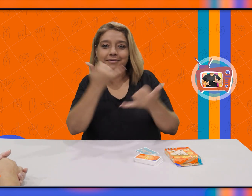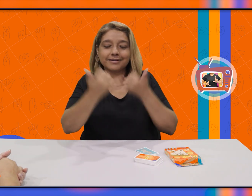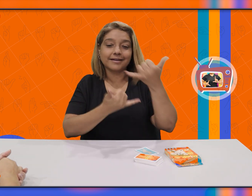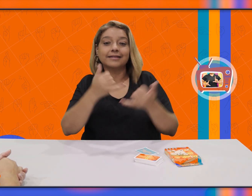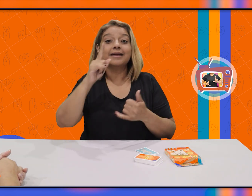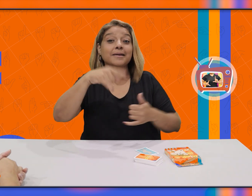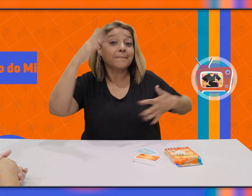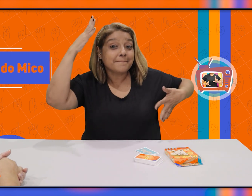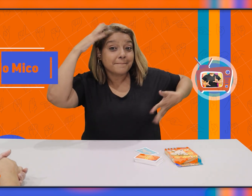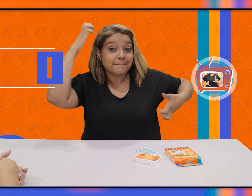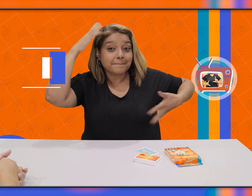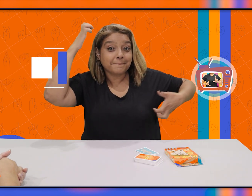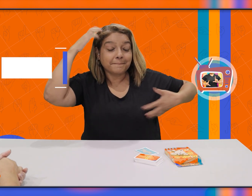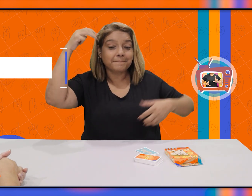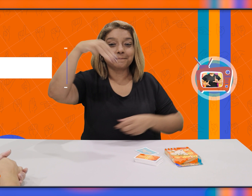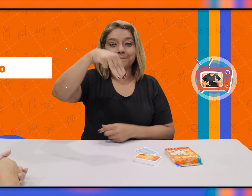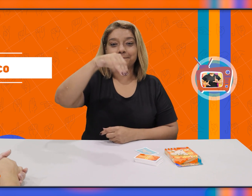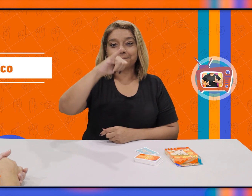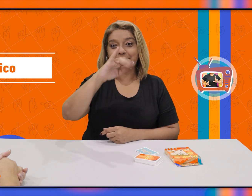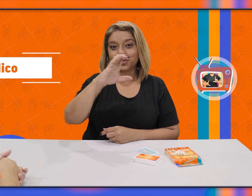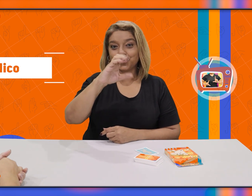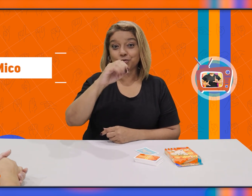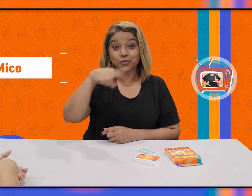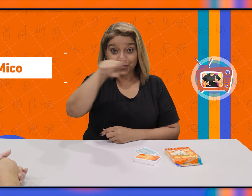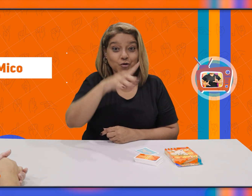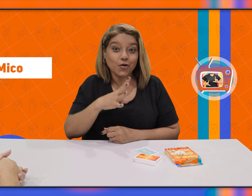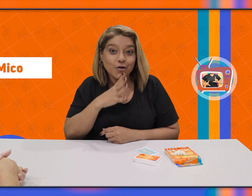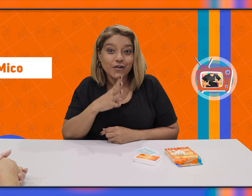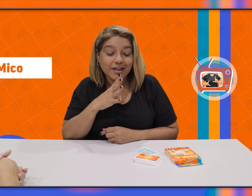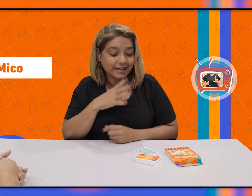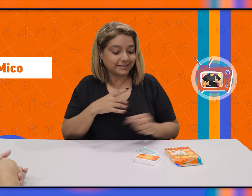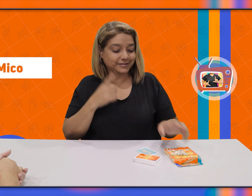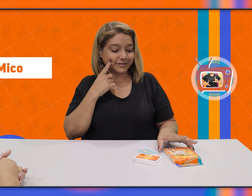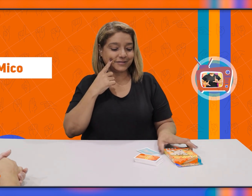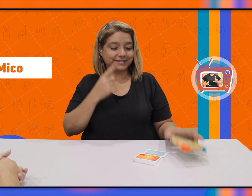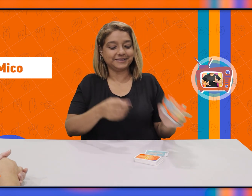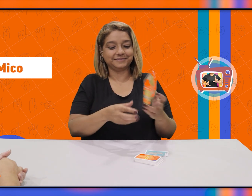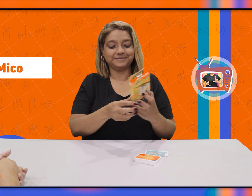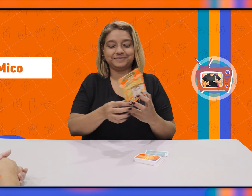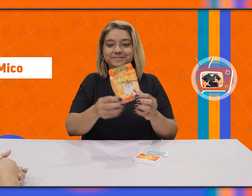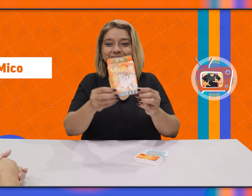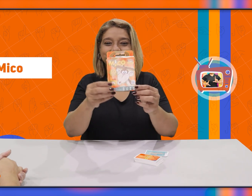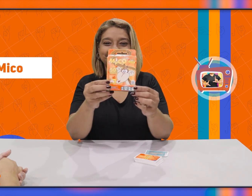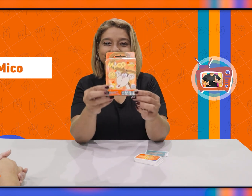para vocês o jogo do mico. Vocês conhecem? Olhem!